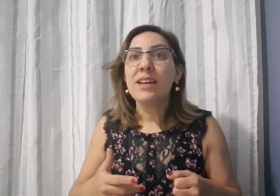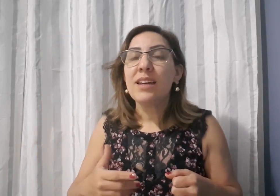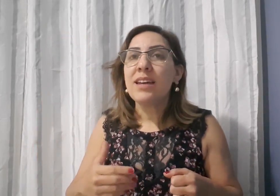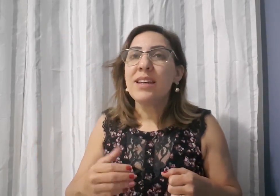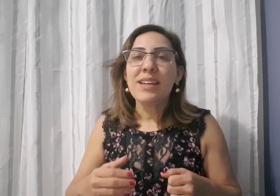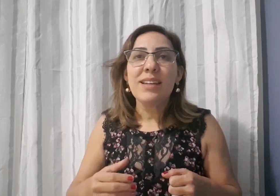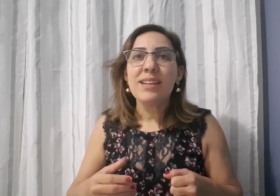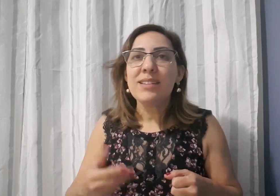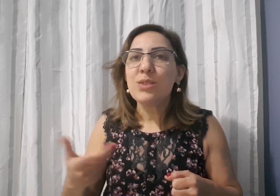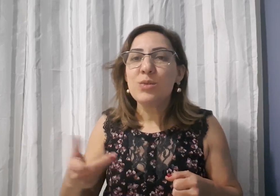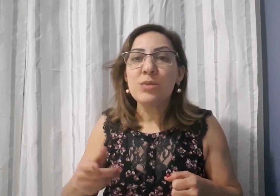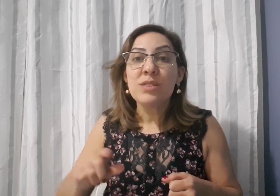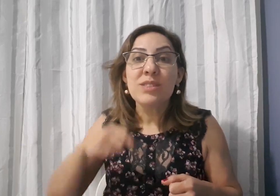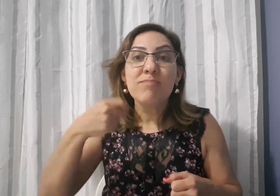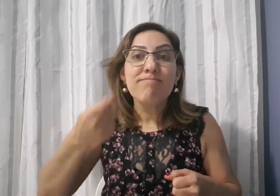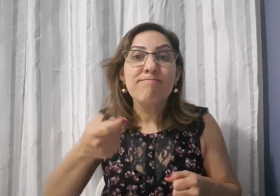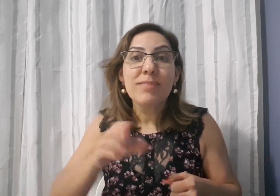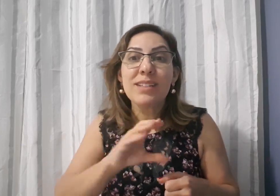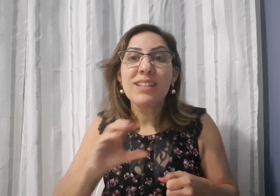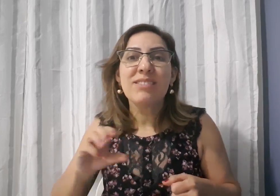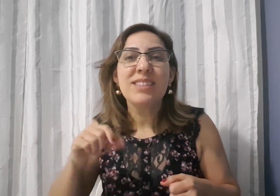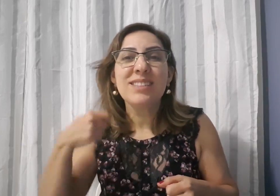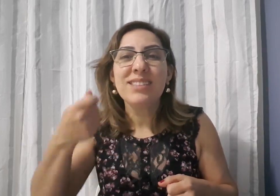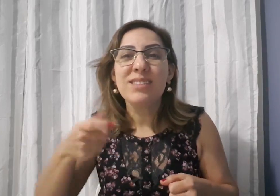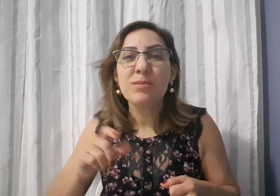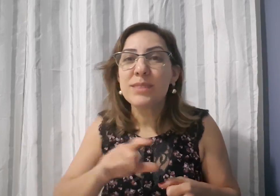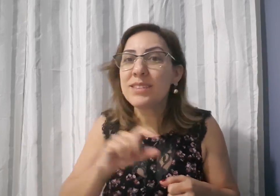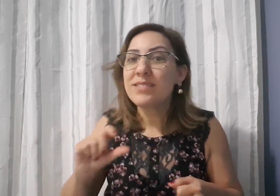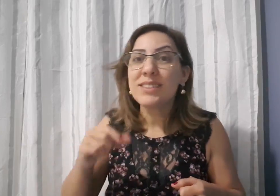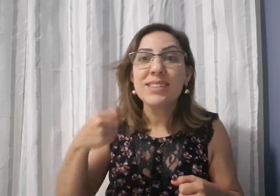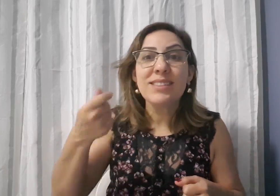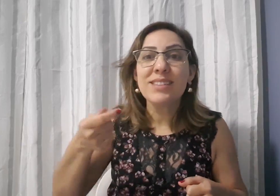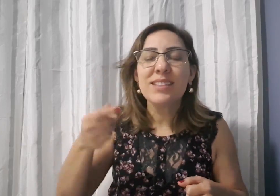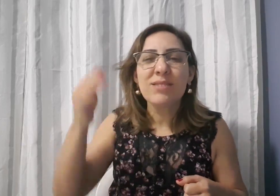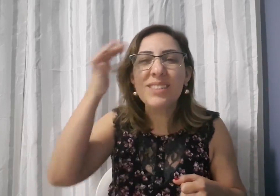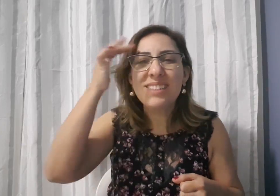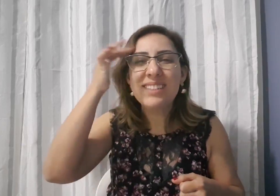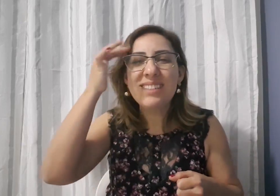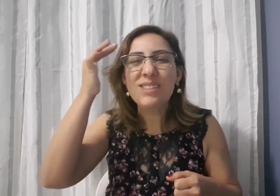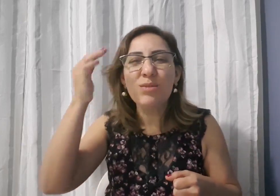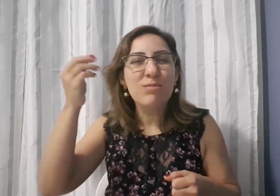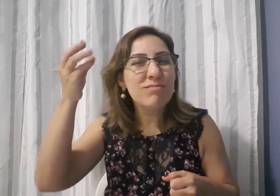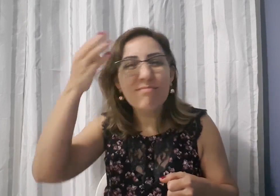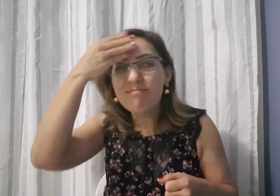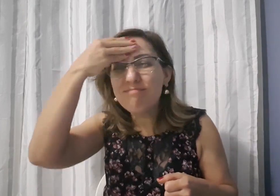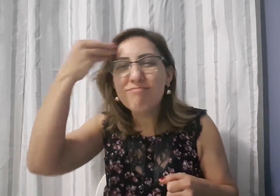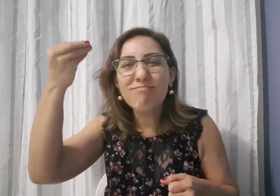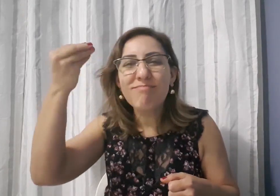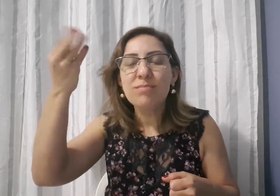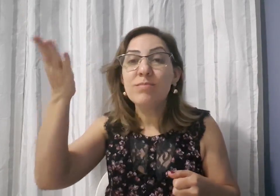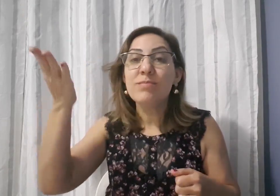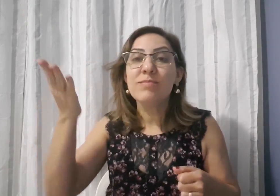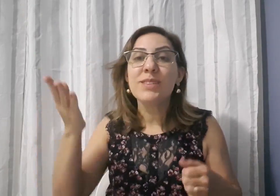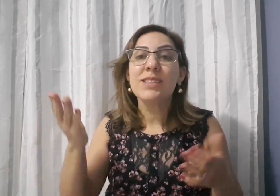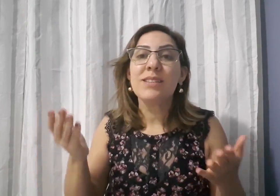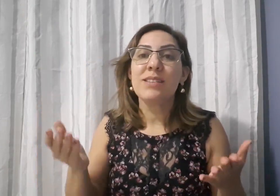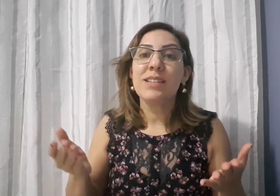E eu precisava ficar catando os sinais e não conseguia memorizá-los direito. Eu